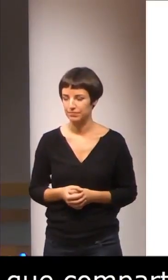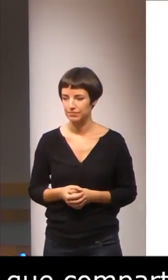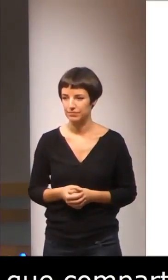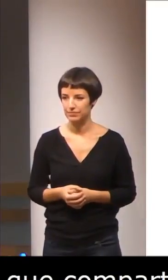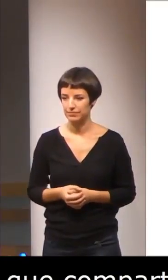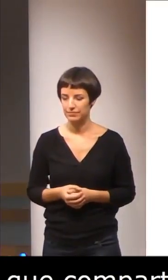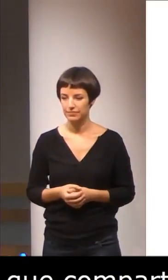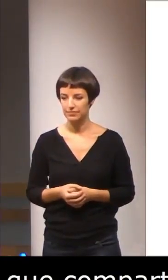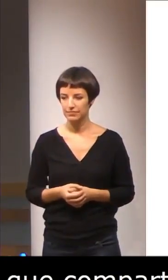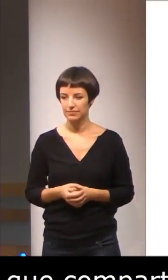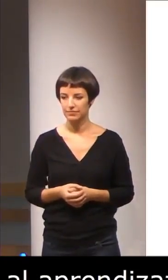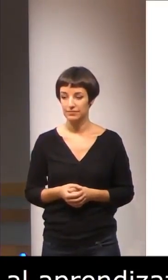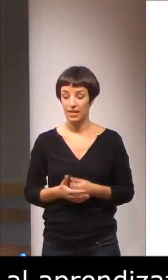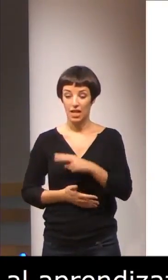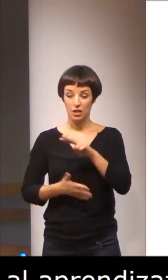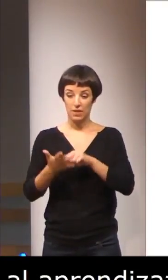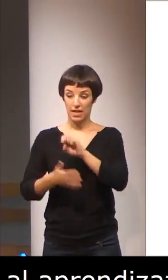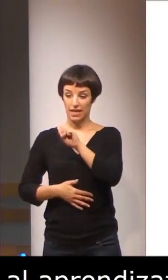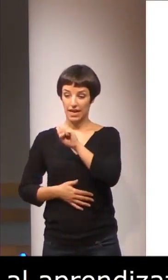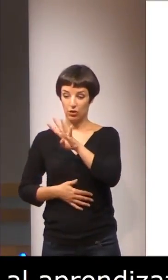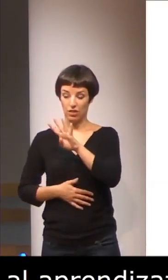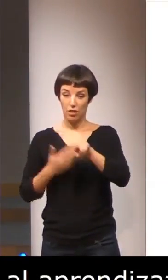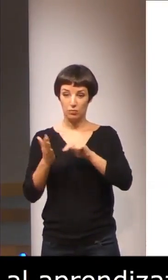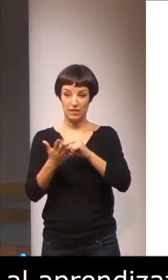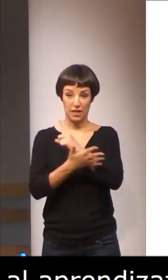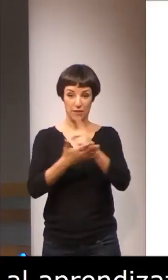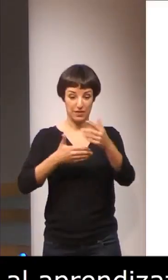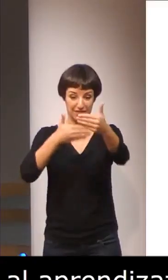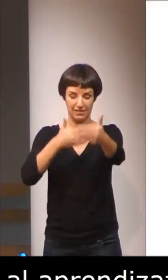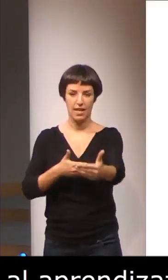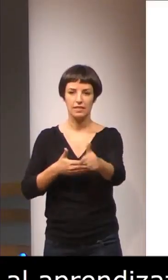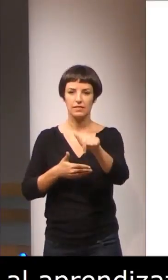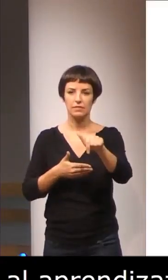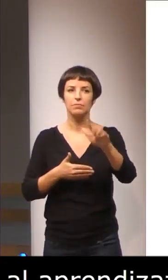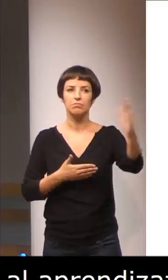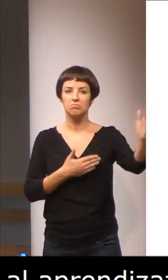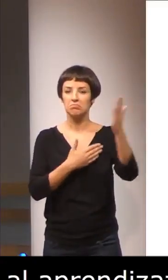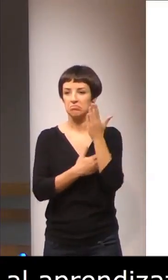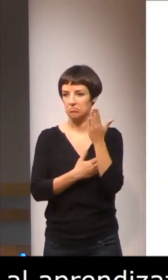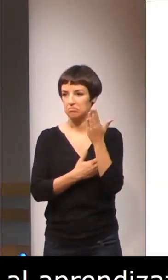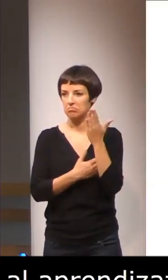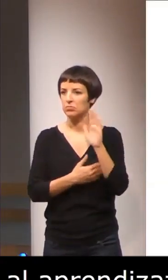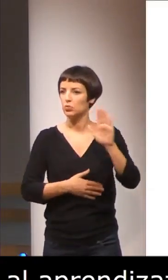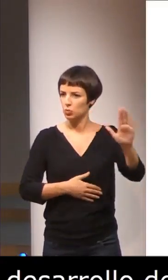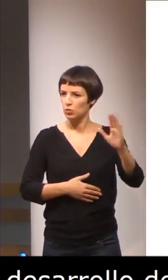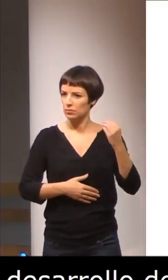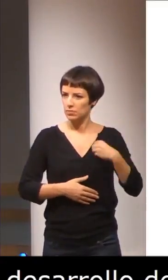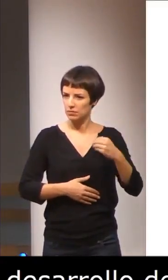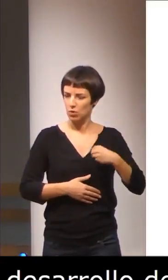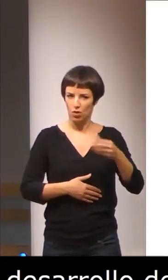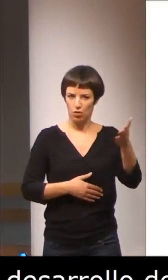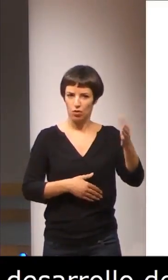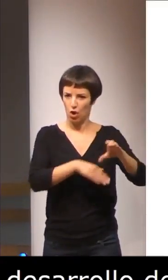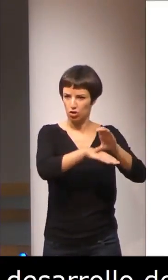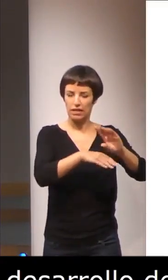Para el bienio 2014-2016 se nos propuso, desde la propia